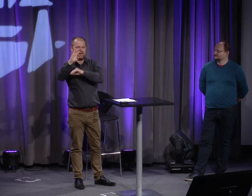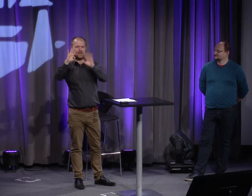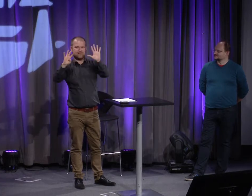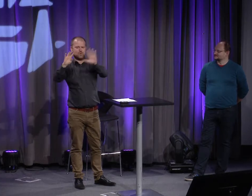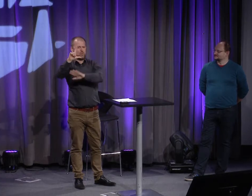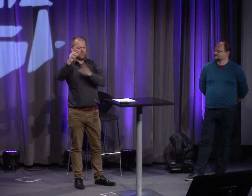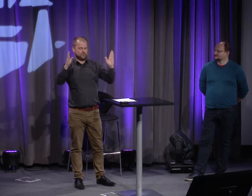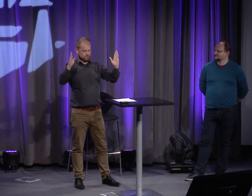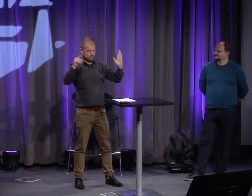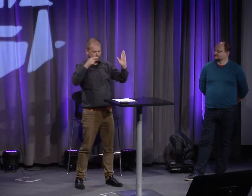1492.